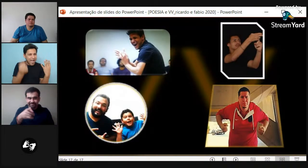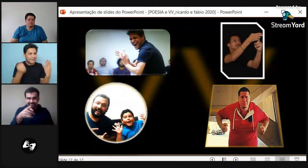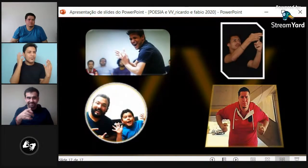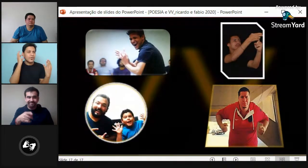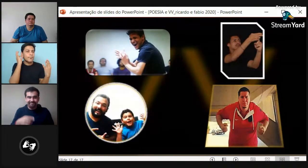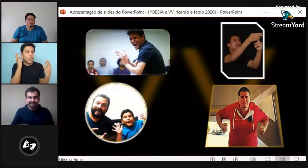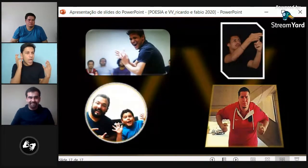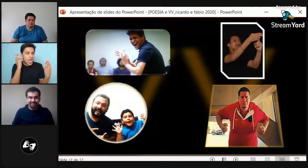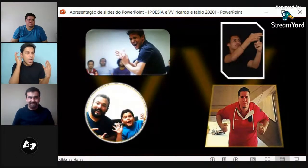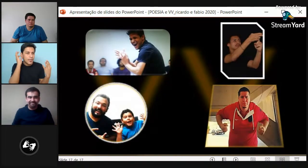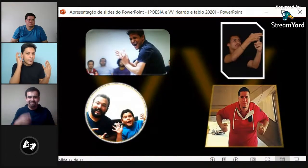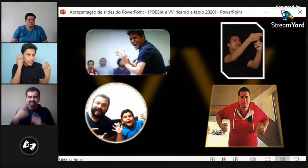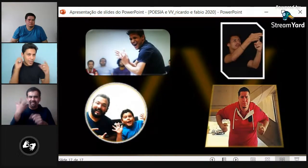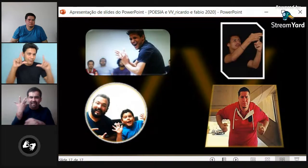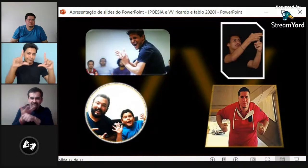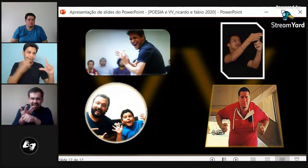Estos son brasileños.